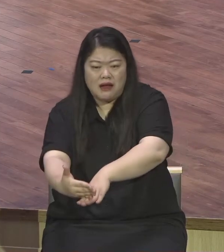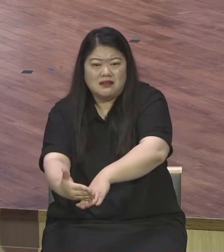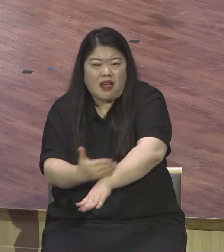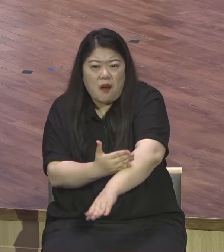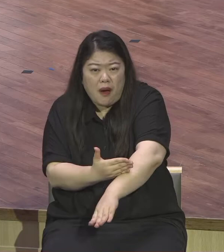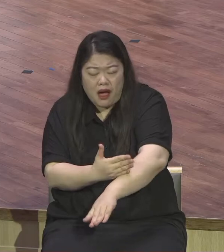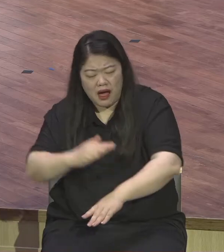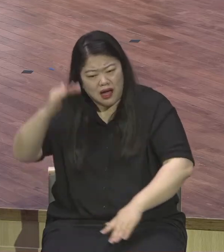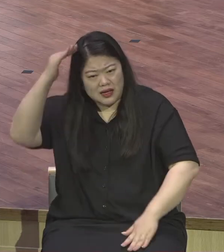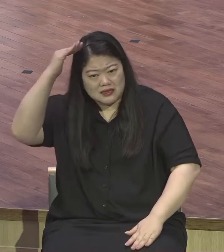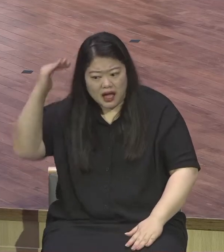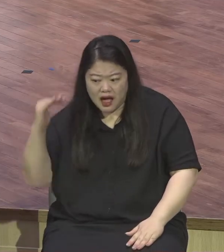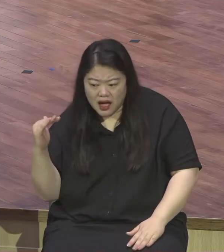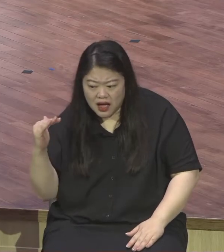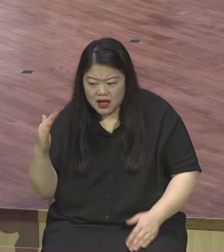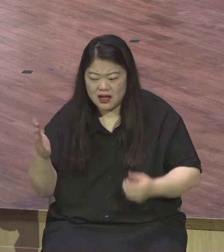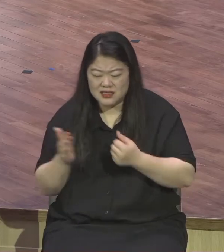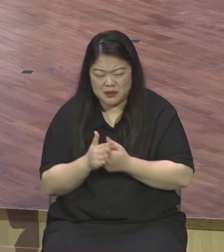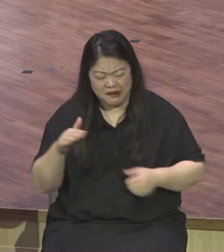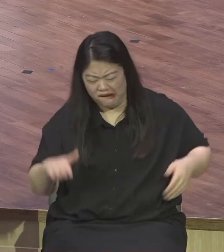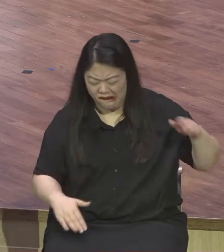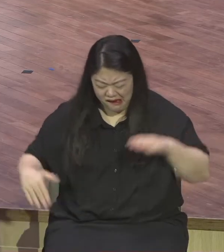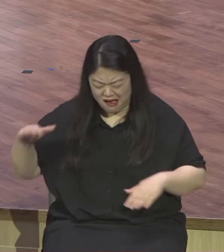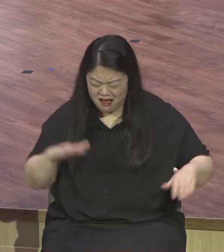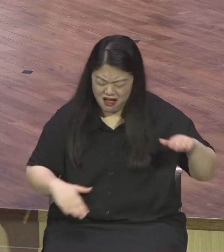성과가 없지요. 그런데